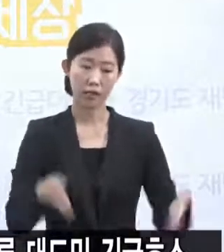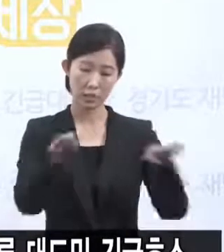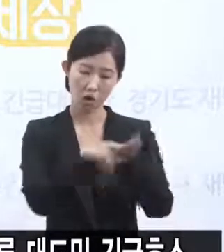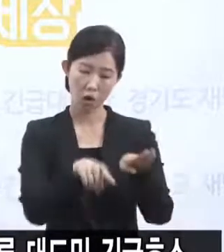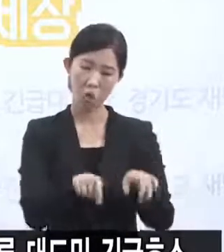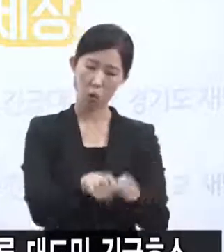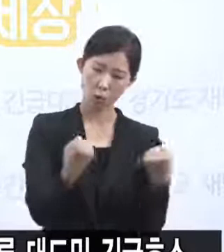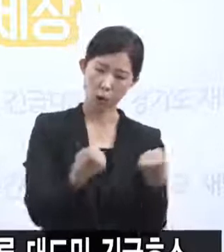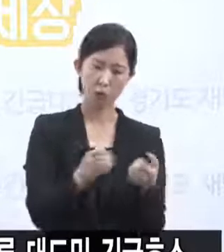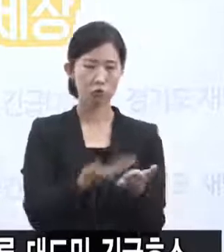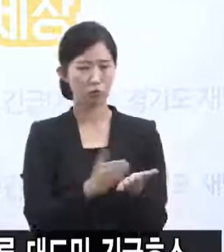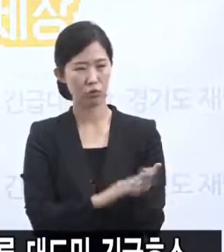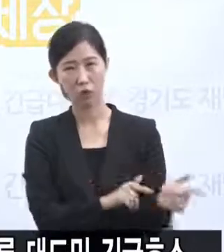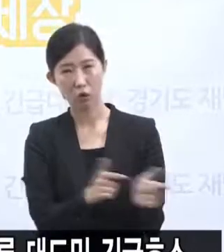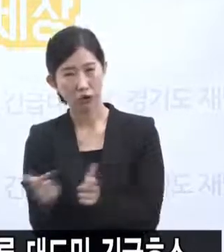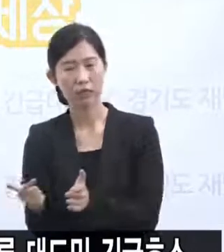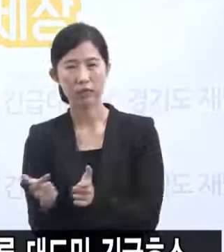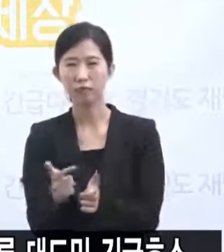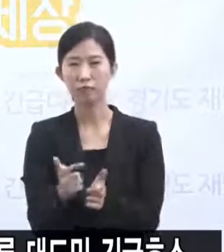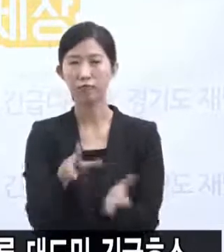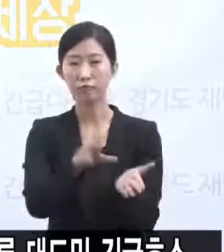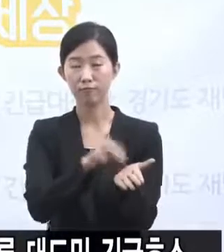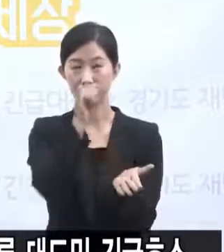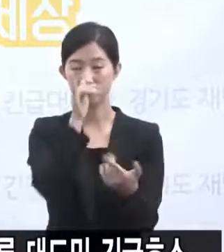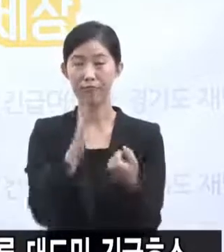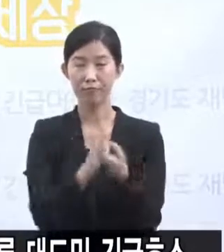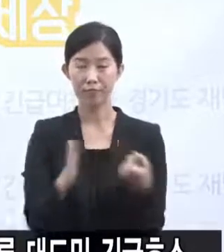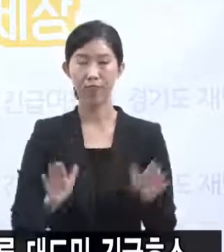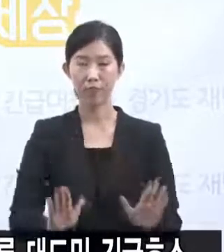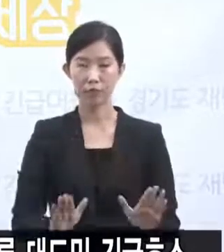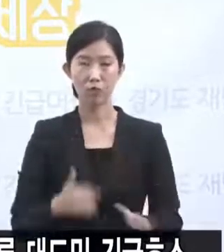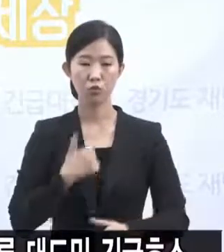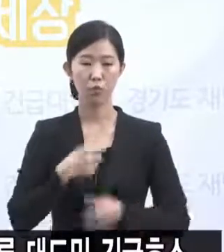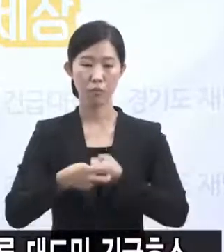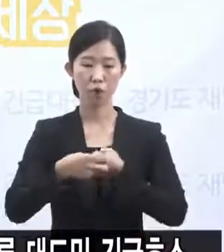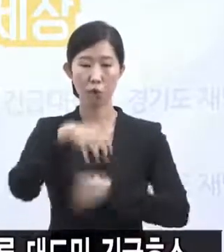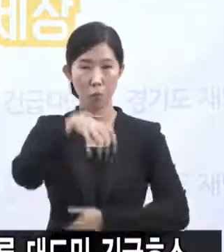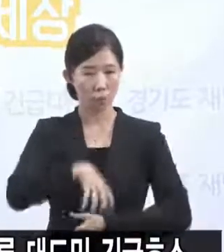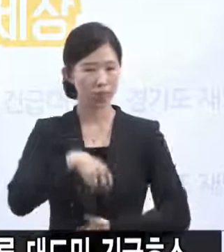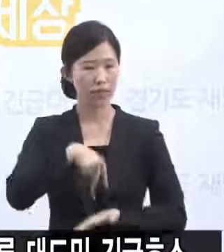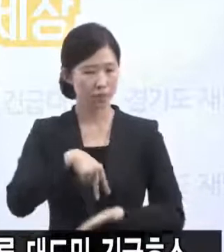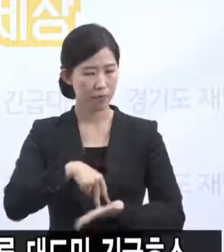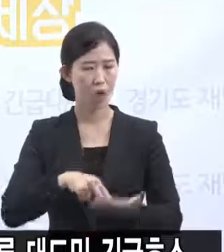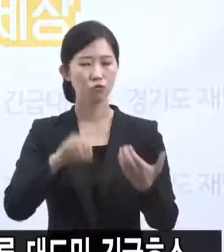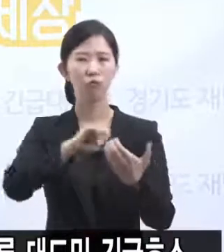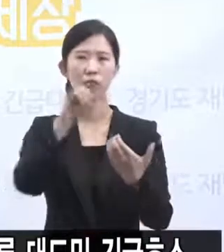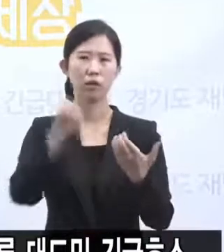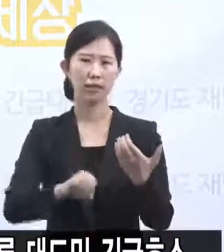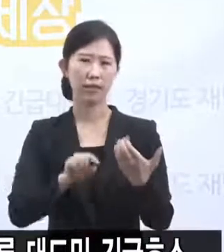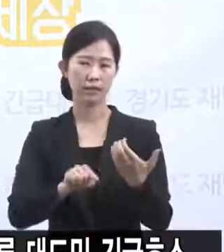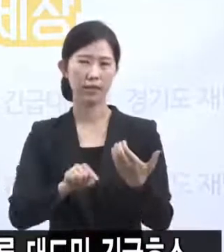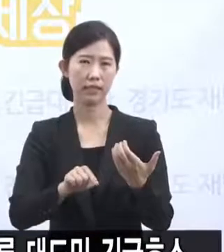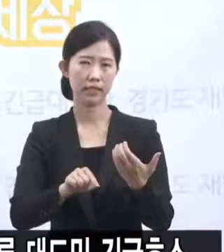있죠. 그래서 실질적으로 저희 병원계에 의해서는 의료계에서는 90% 정도의 병상 가동률이 나오는 것이 거의 현실적이지